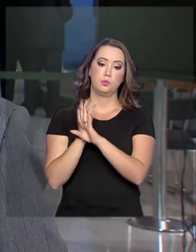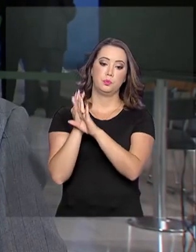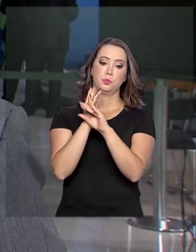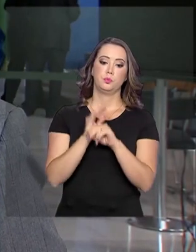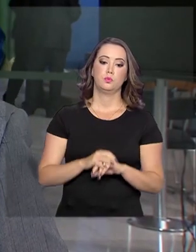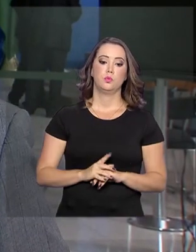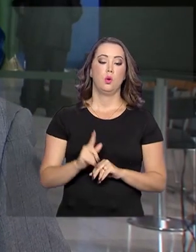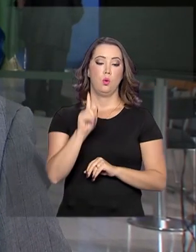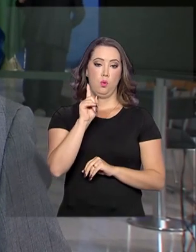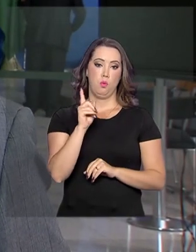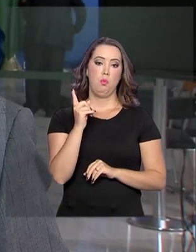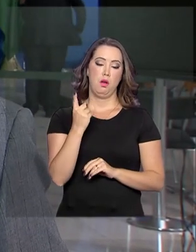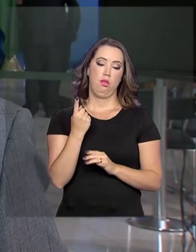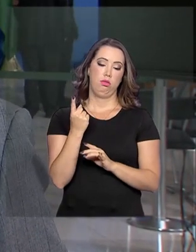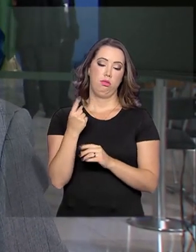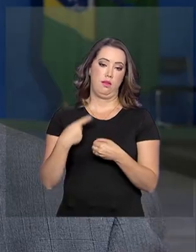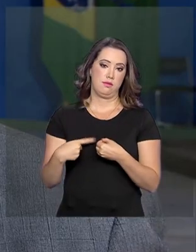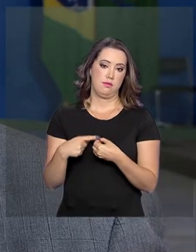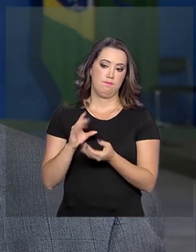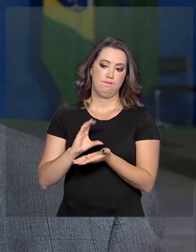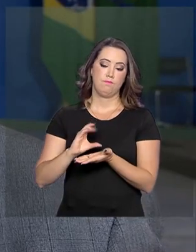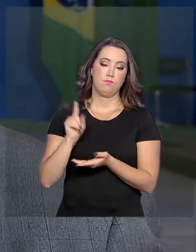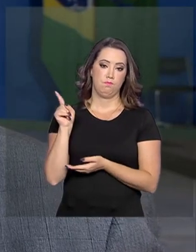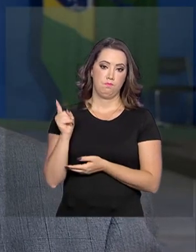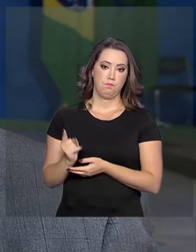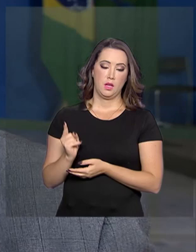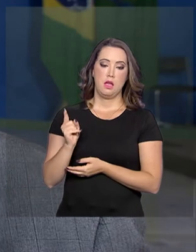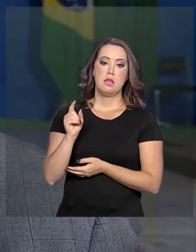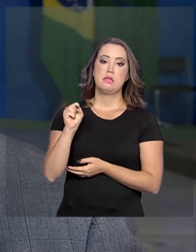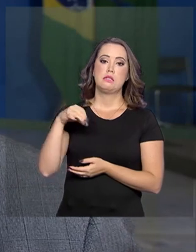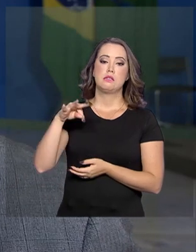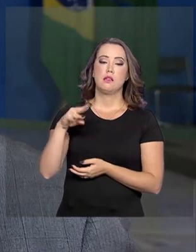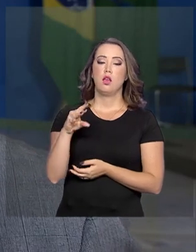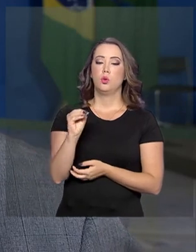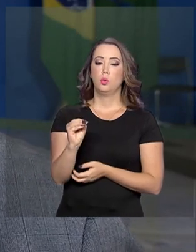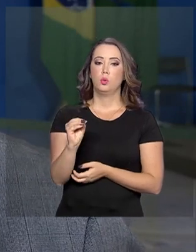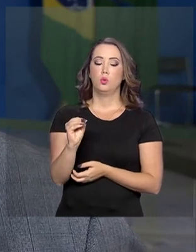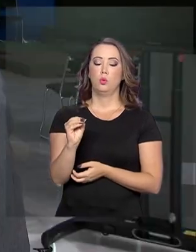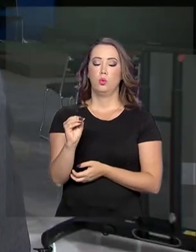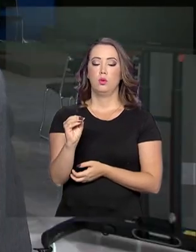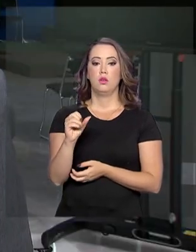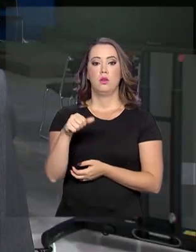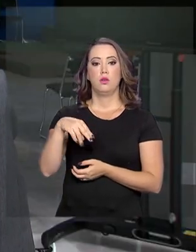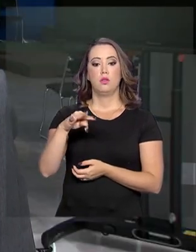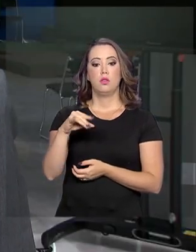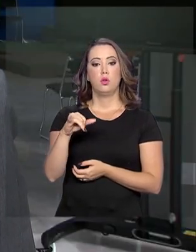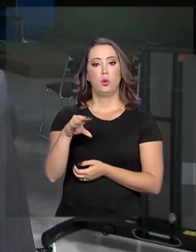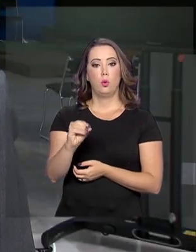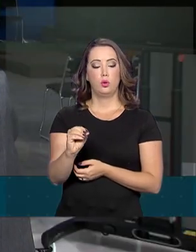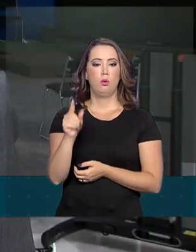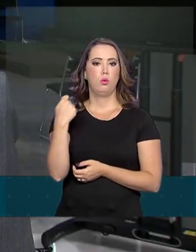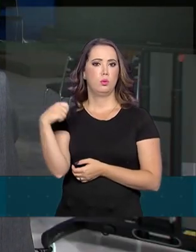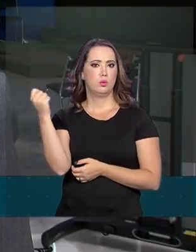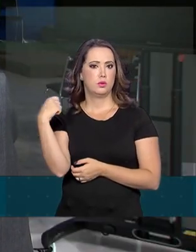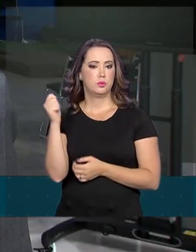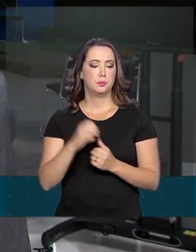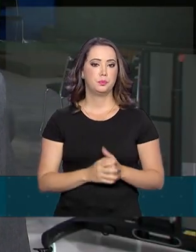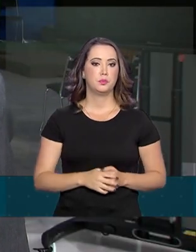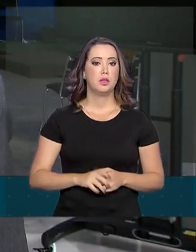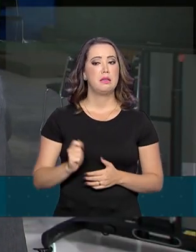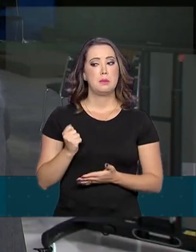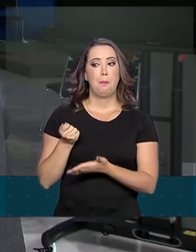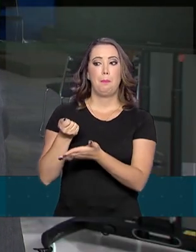Uma das cidades que receberam o repasse foi Santo Antônio da Patrulha, no Rio Grande do Sul. Esse financiamento aos diversos